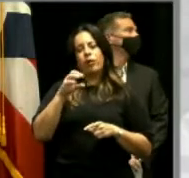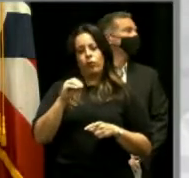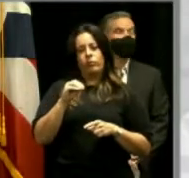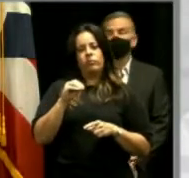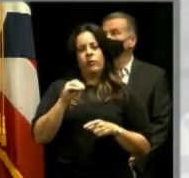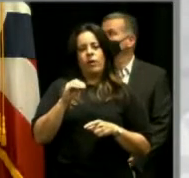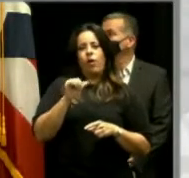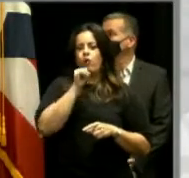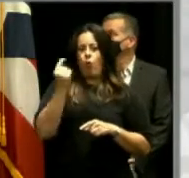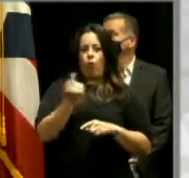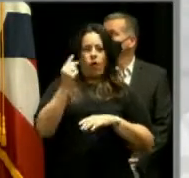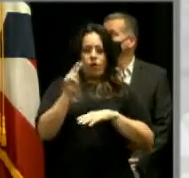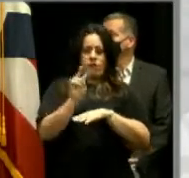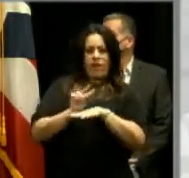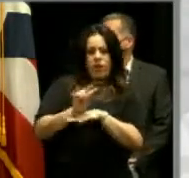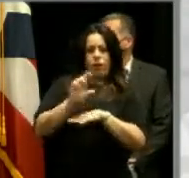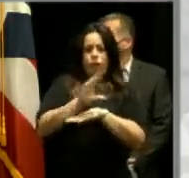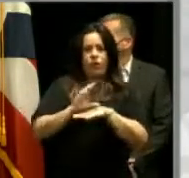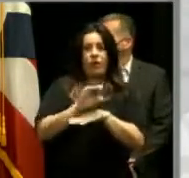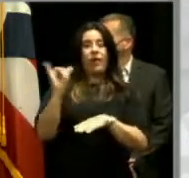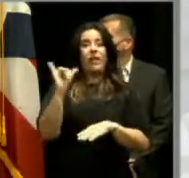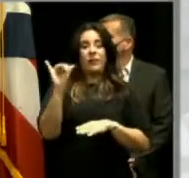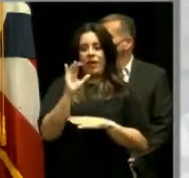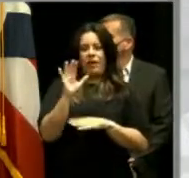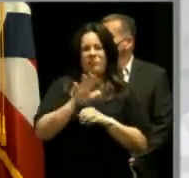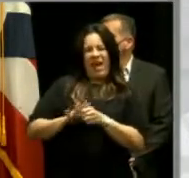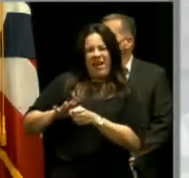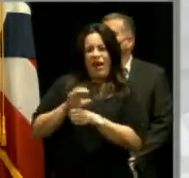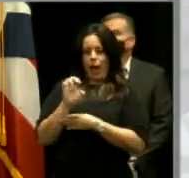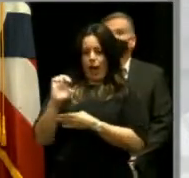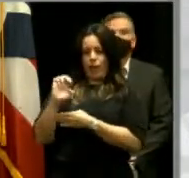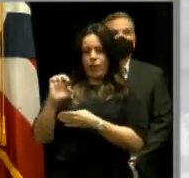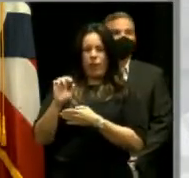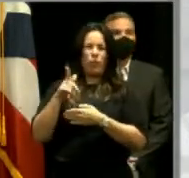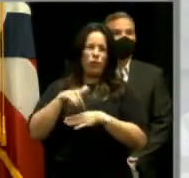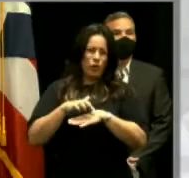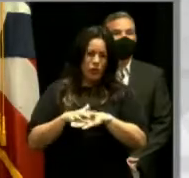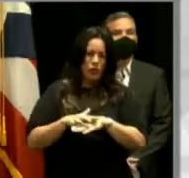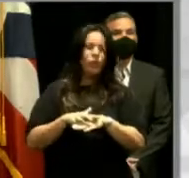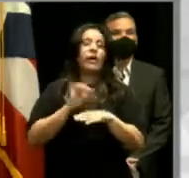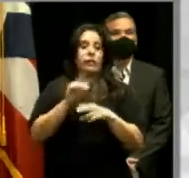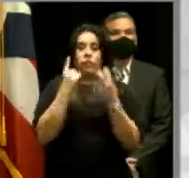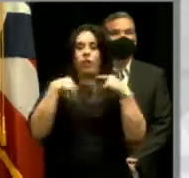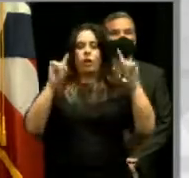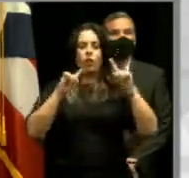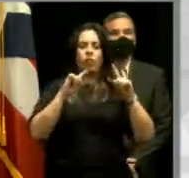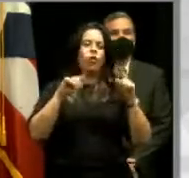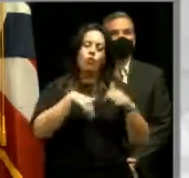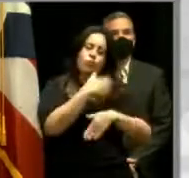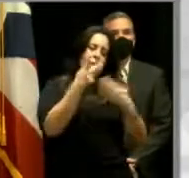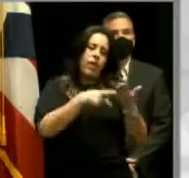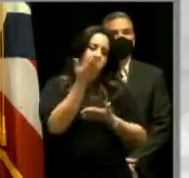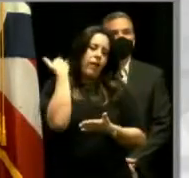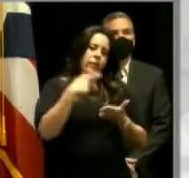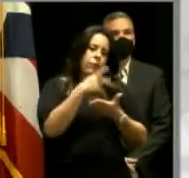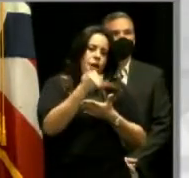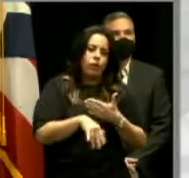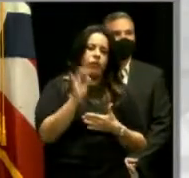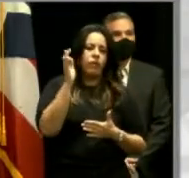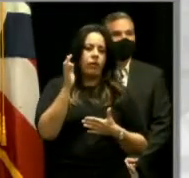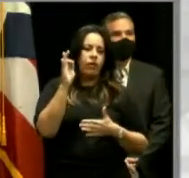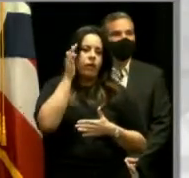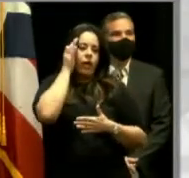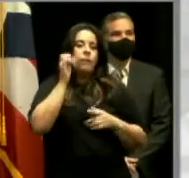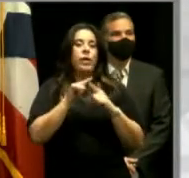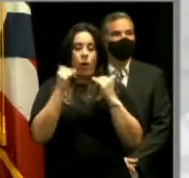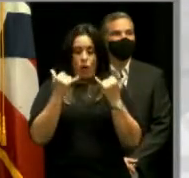Vieques, en Culebra y en el área este de Puerto Rico. Eso es un gran logro que no estuvo en ningún proyecto federal y que ciertamente se ha incluido